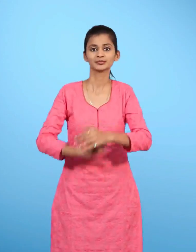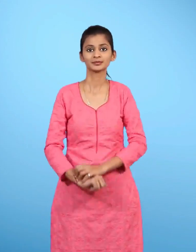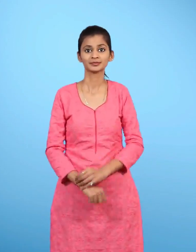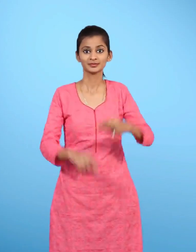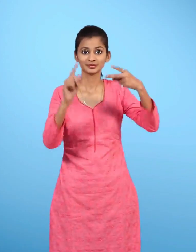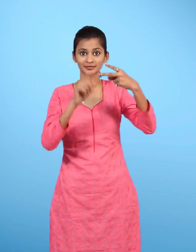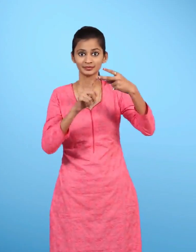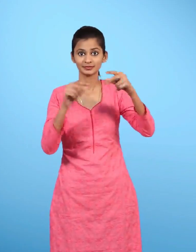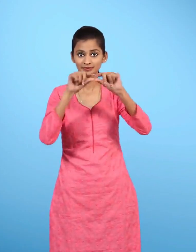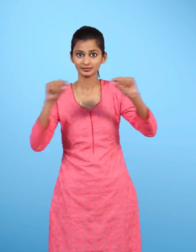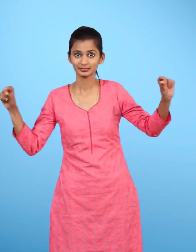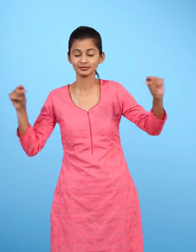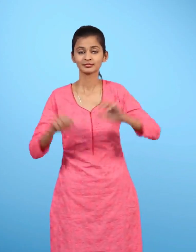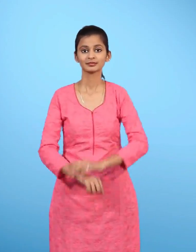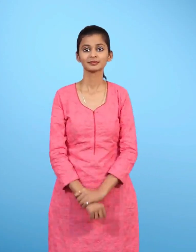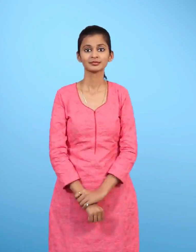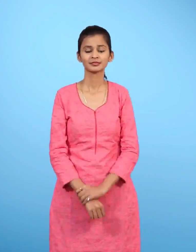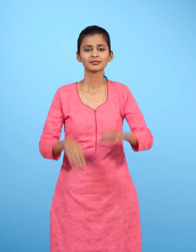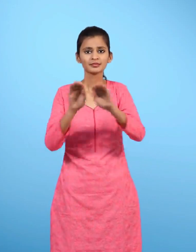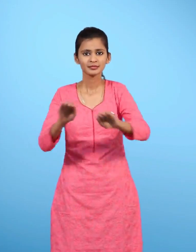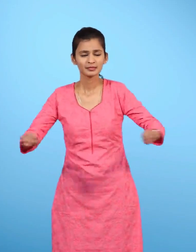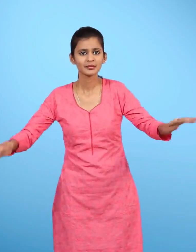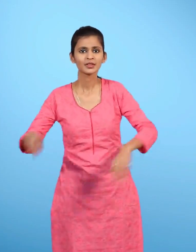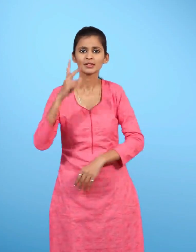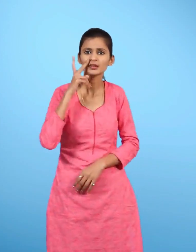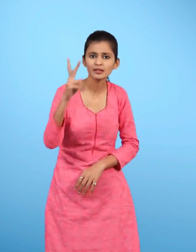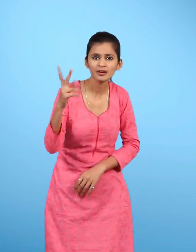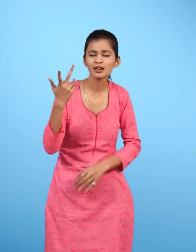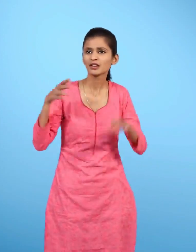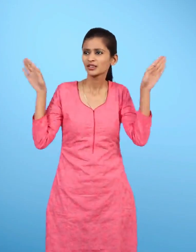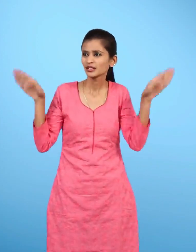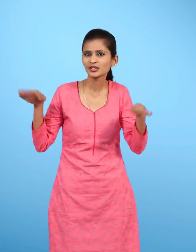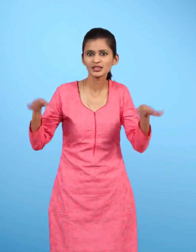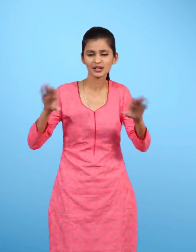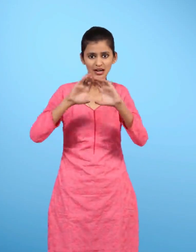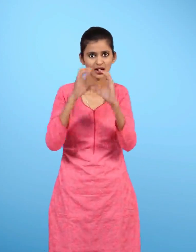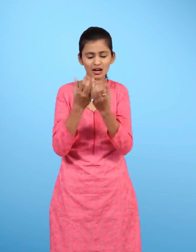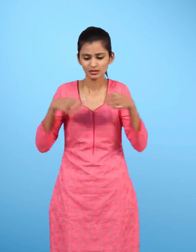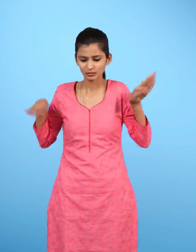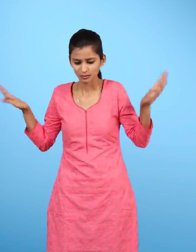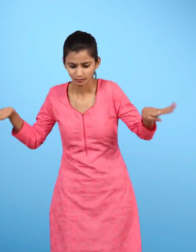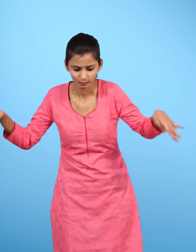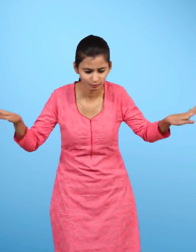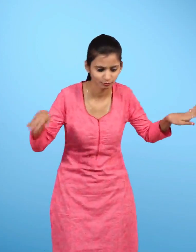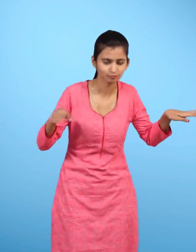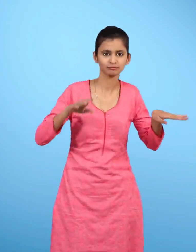दूसरा वाक्य बच्चों ने देखा एक चिडिया उनकी कक्षा में चक्कर लगा रही है